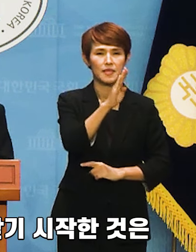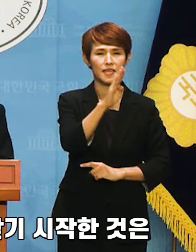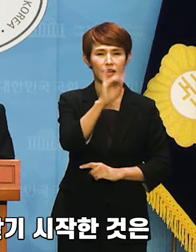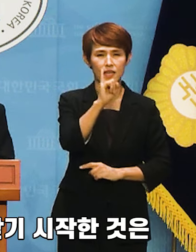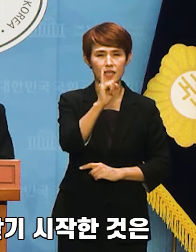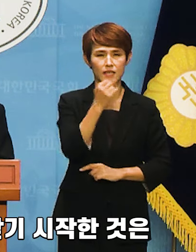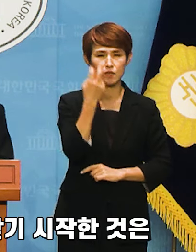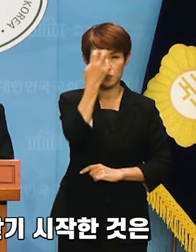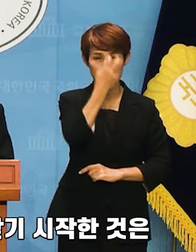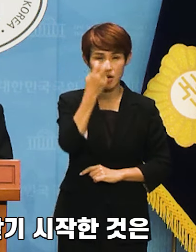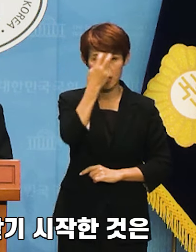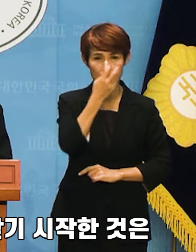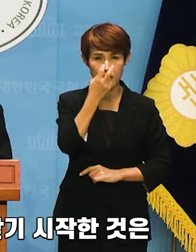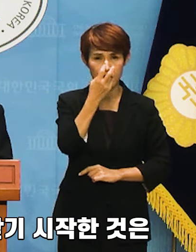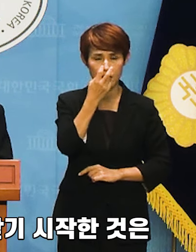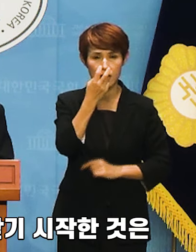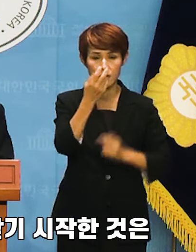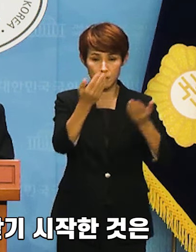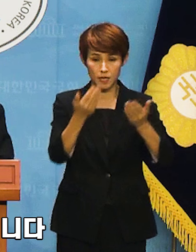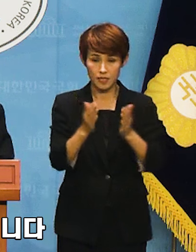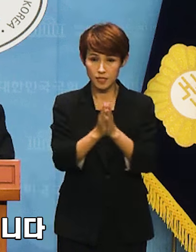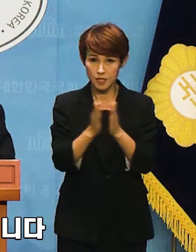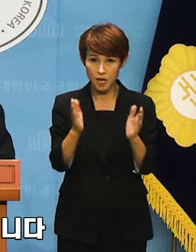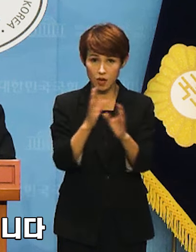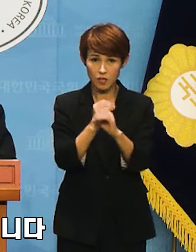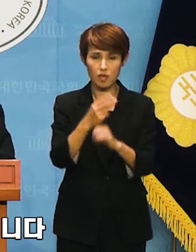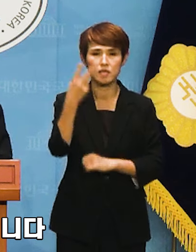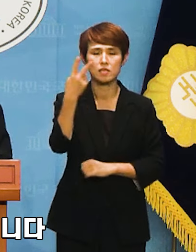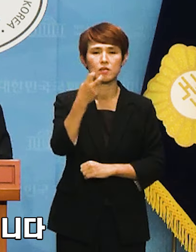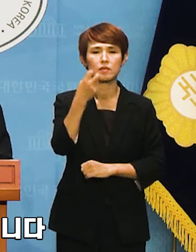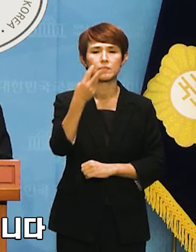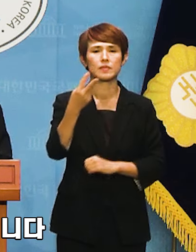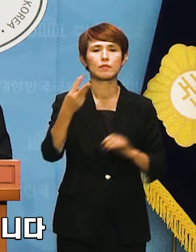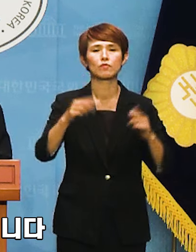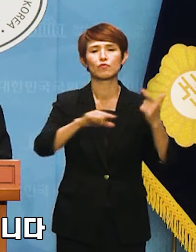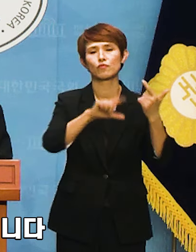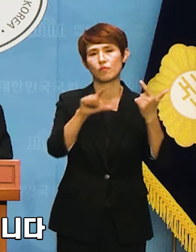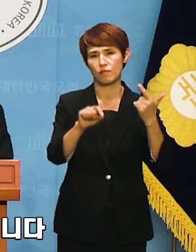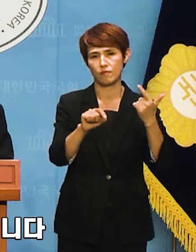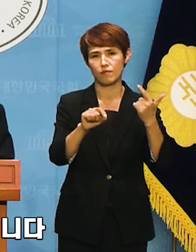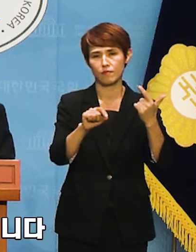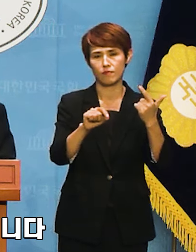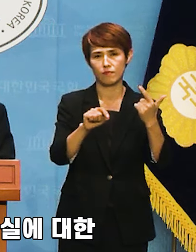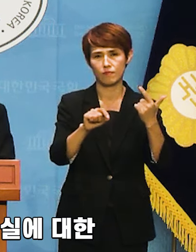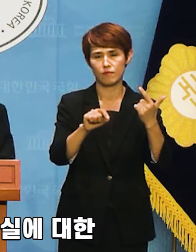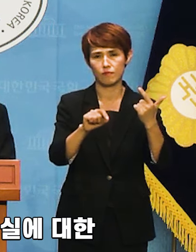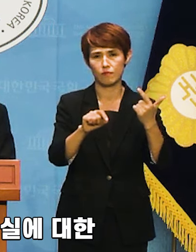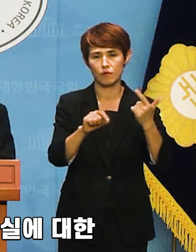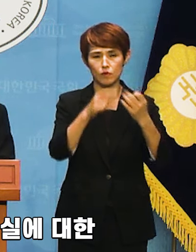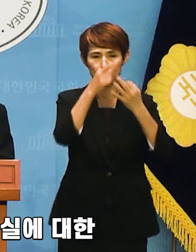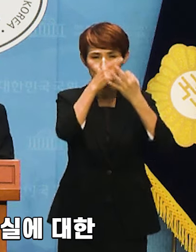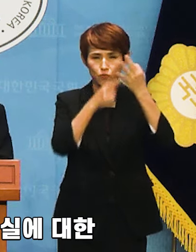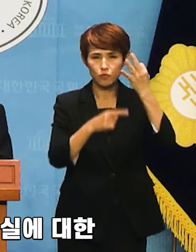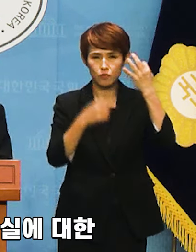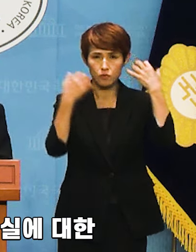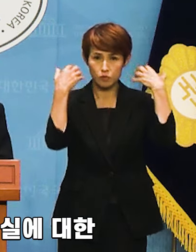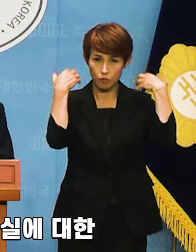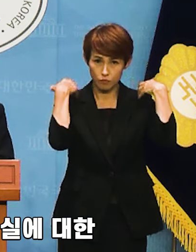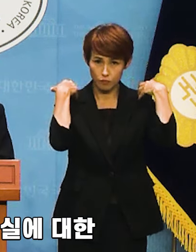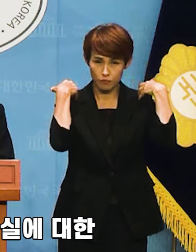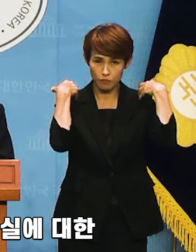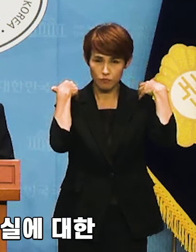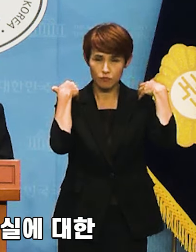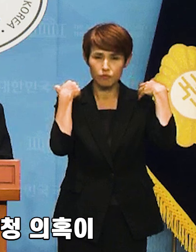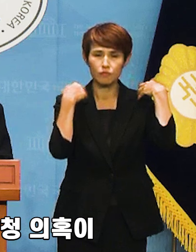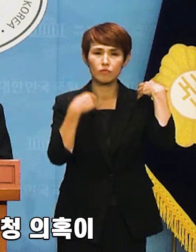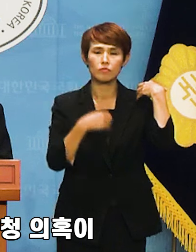조사를 받기 시작한 것은 2023년 6월입니다. 윤석열 정부 대통령실에